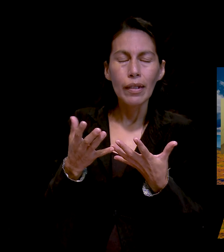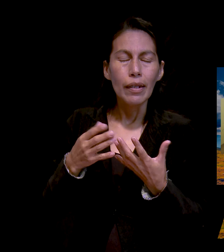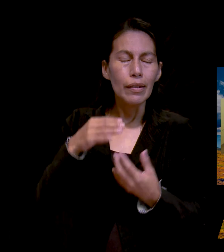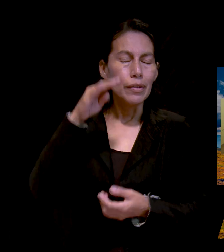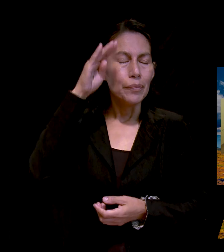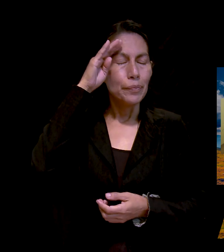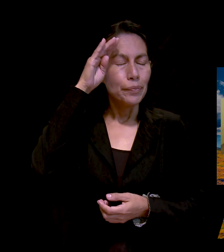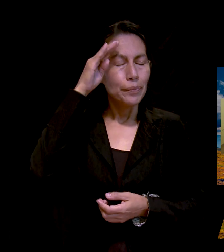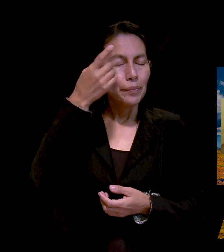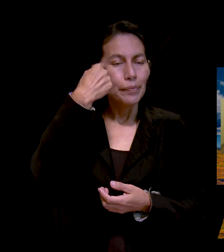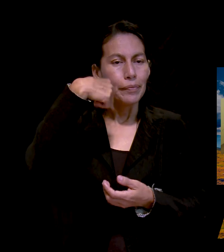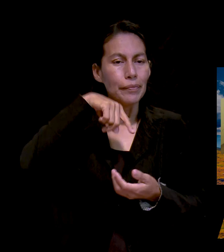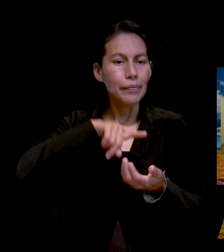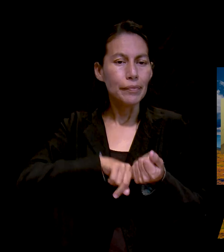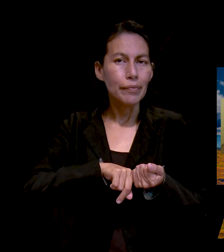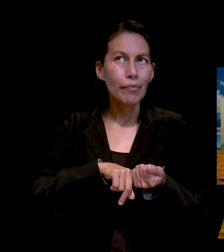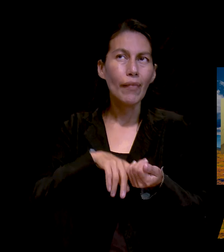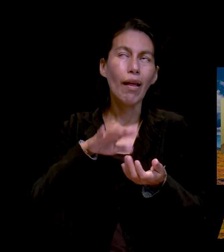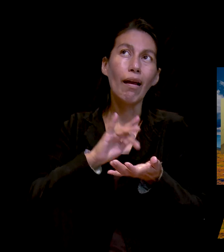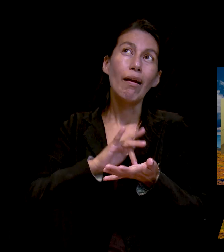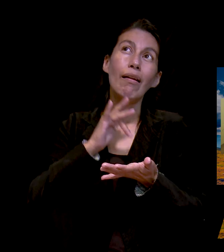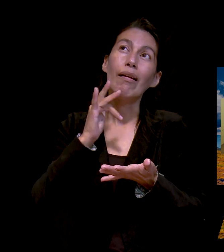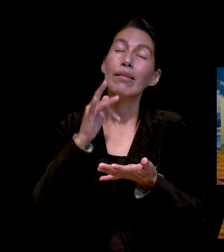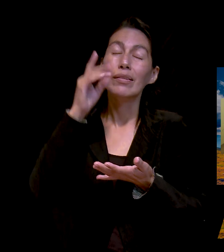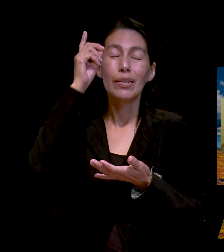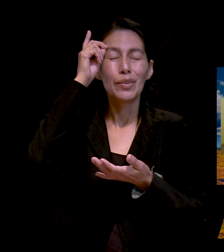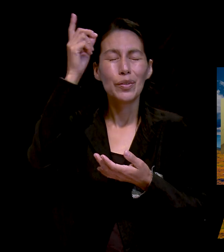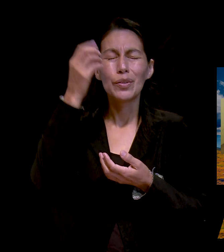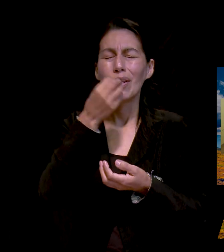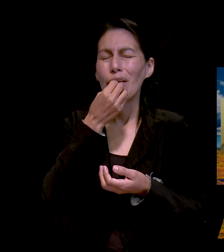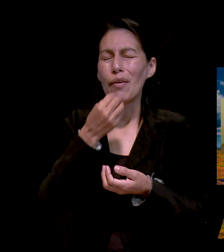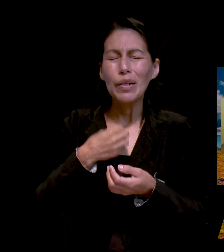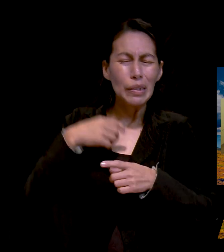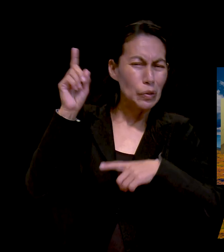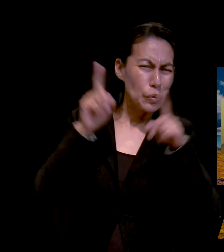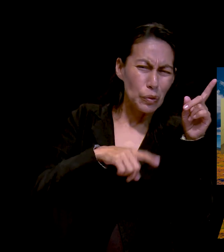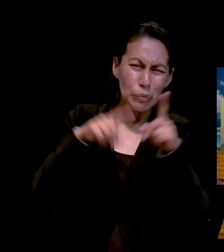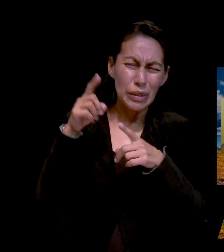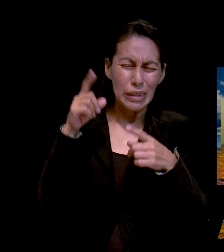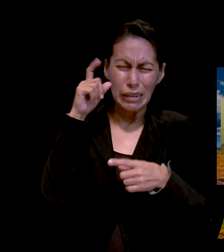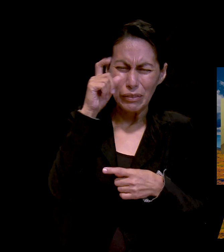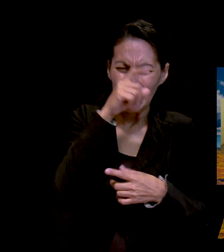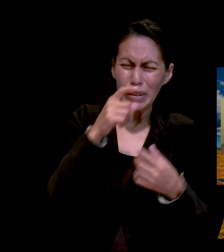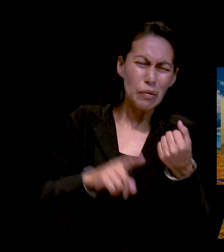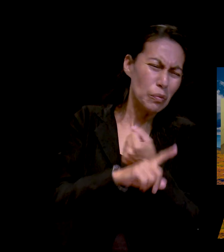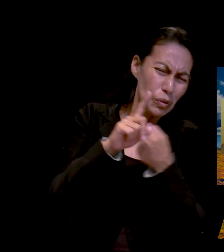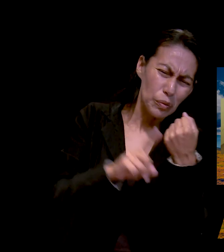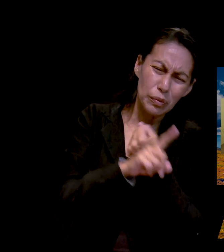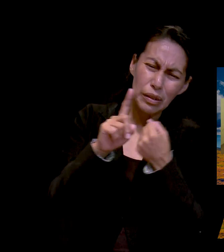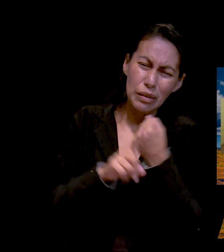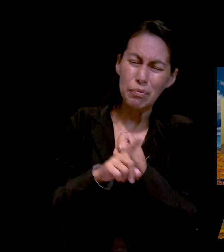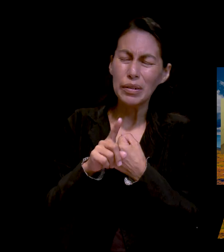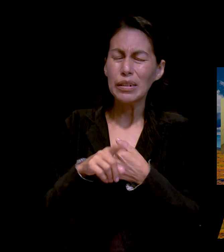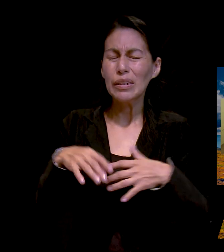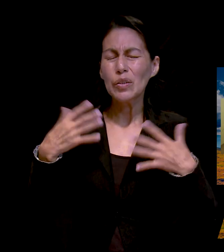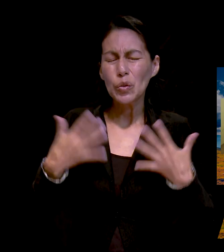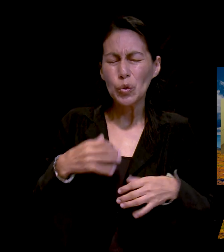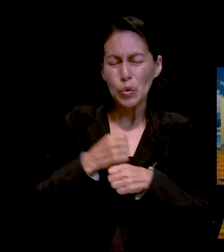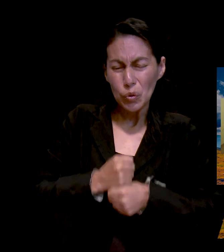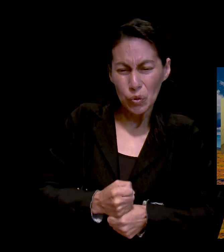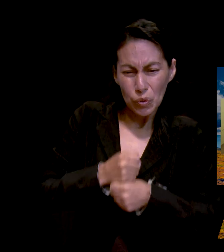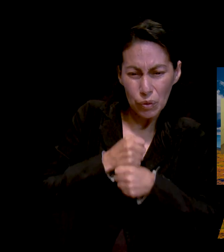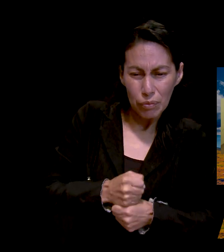Entonces, ahí yo dije, gracias Dios, porque aún en medio de esta tormenta, tú nos das esa paz.